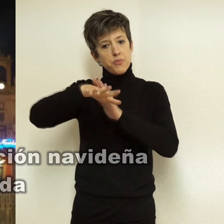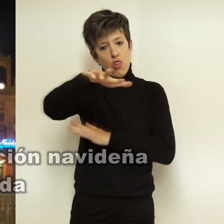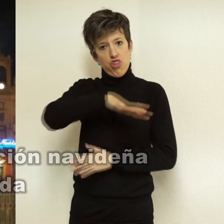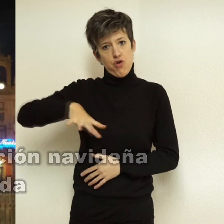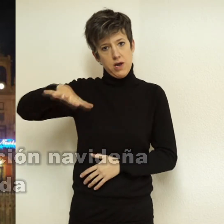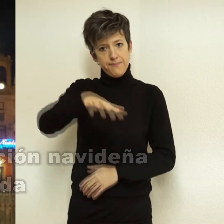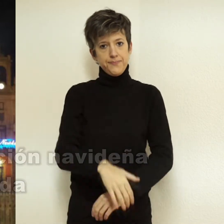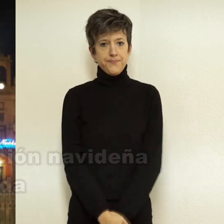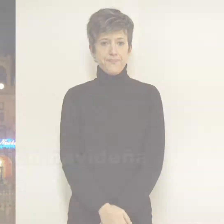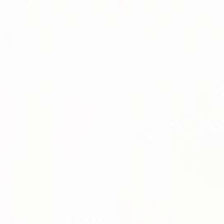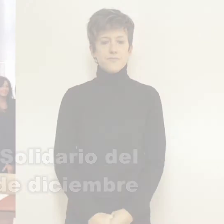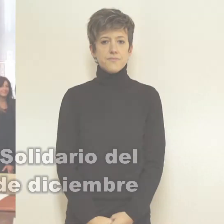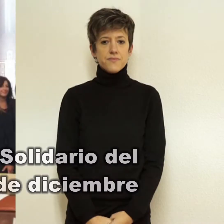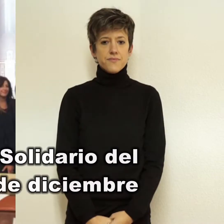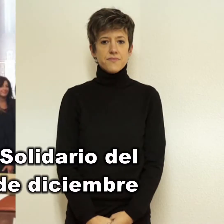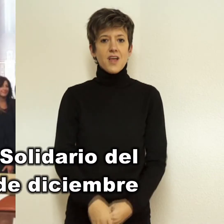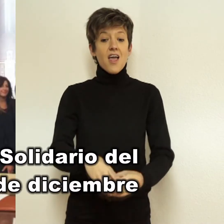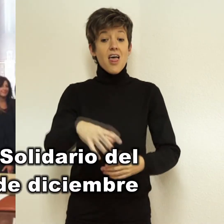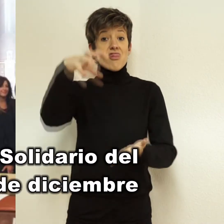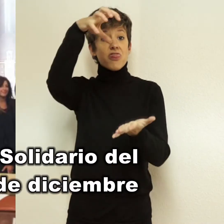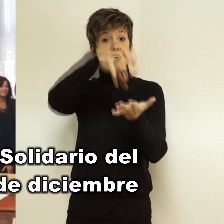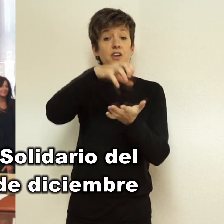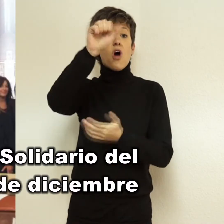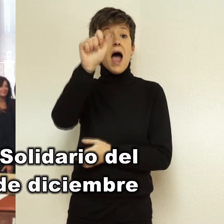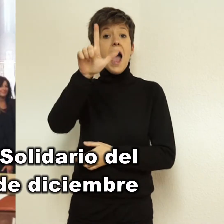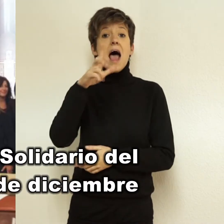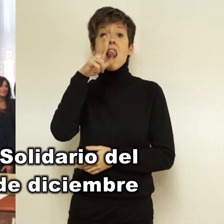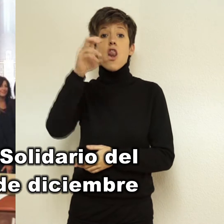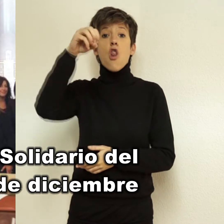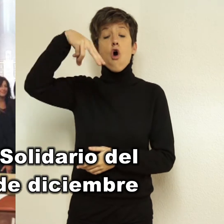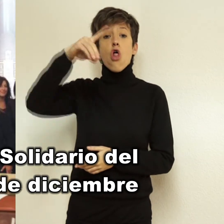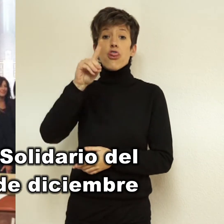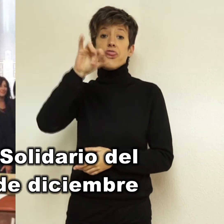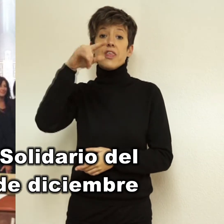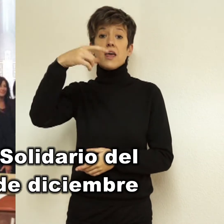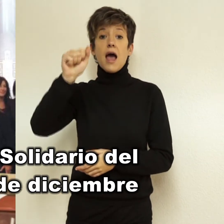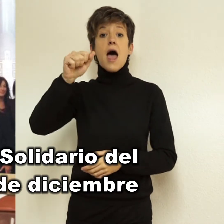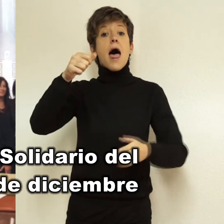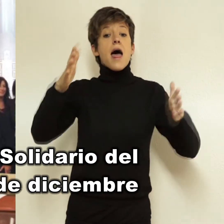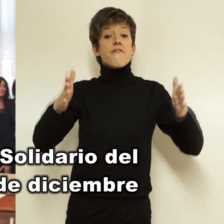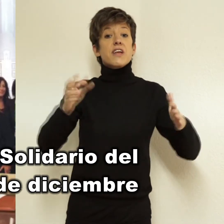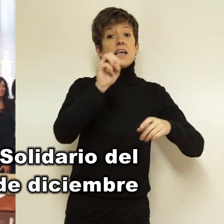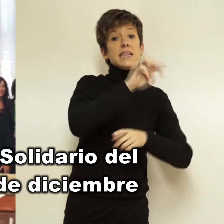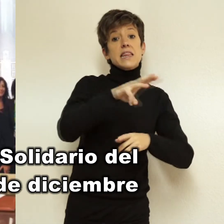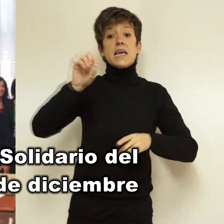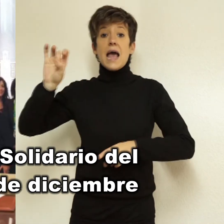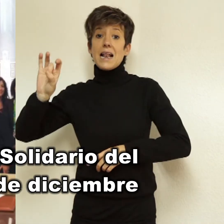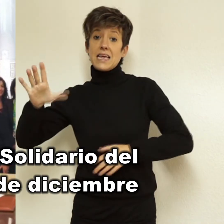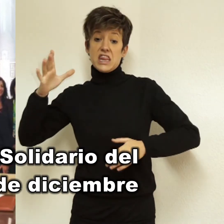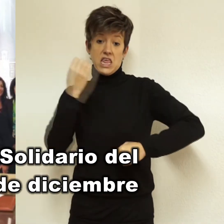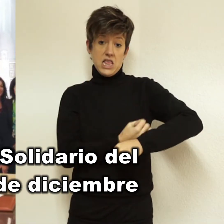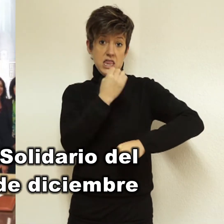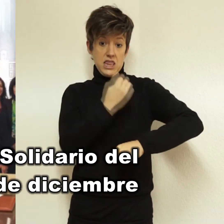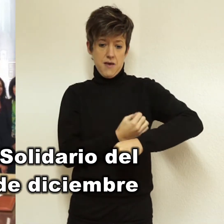fechas. La Alhóndiga acoge del día 13 al 15 de diciembre el rastrillo solidario que organiza la